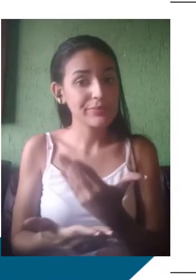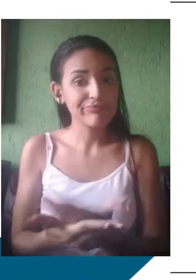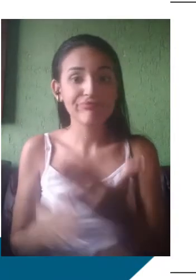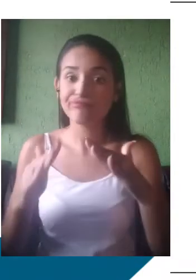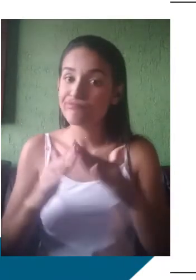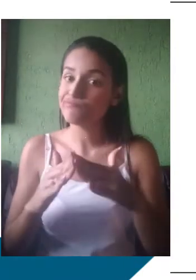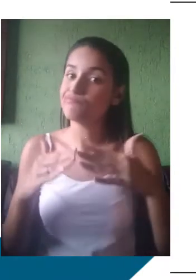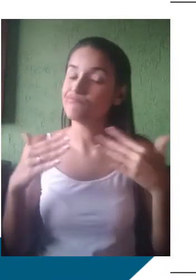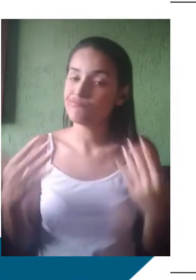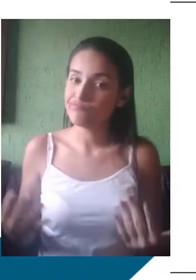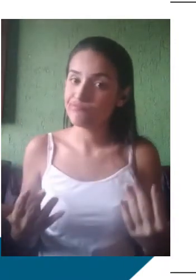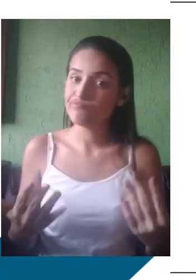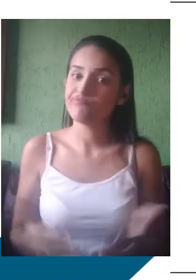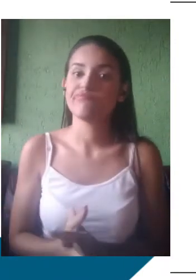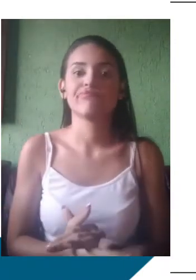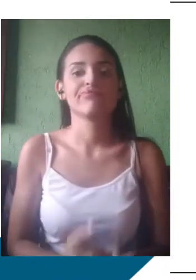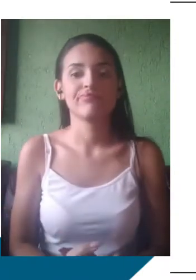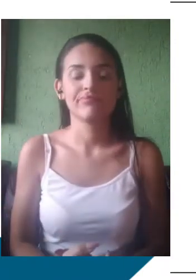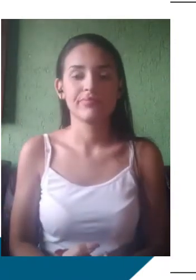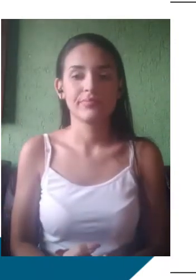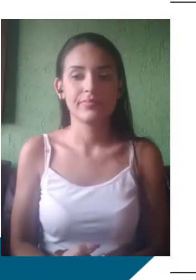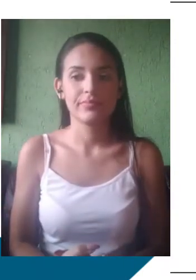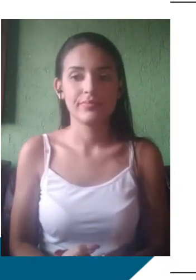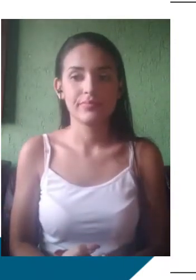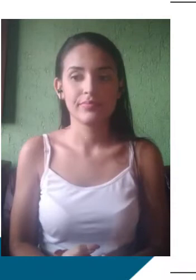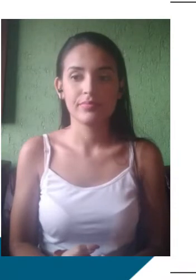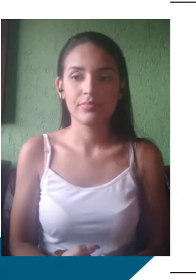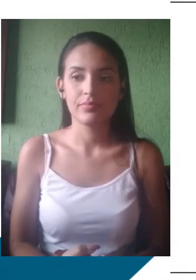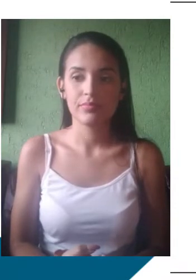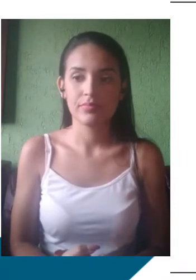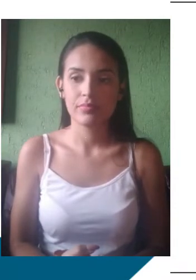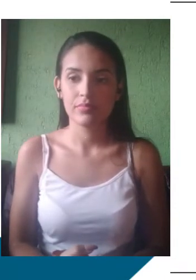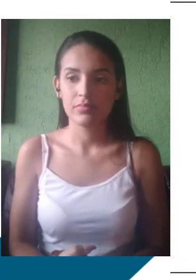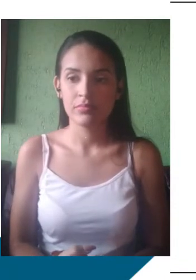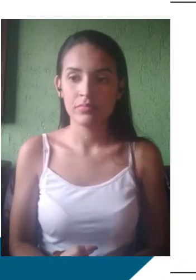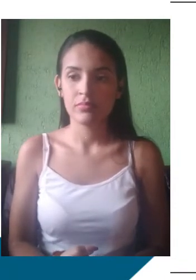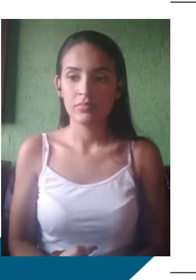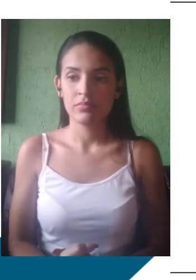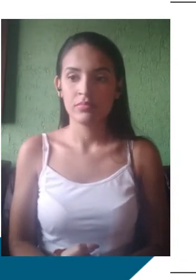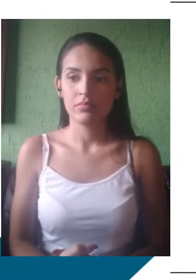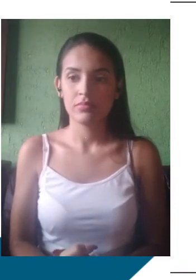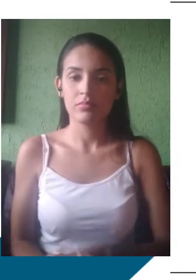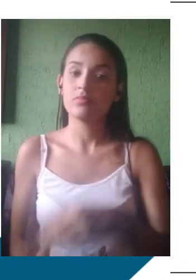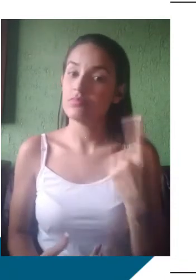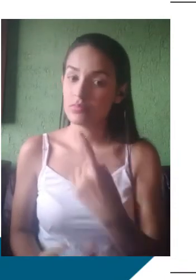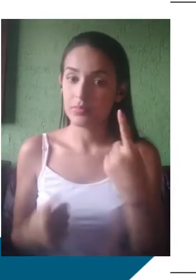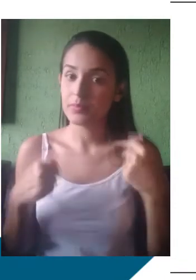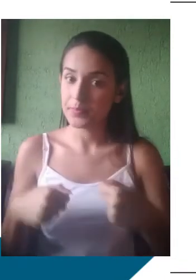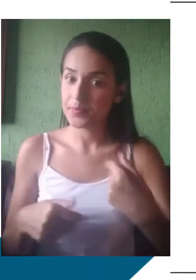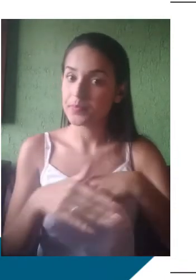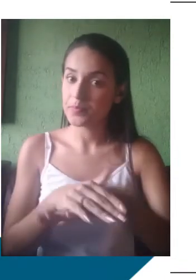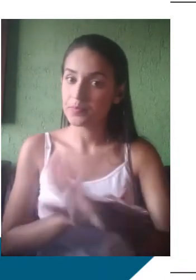de qualidade deficitária. Bom, uma coisa que a gente tem que ter na cabeça. Nenhuma